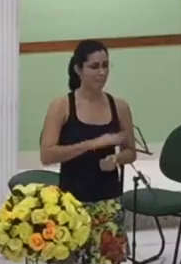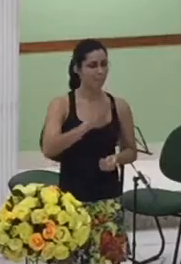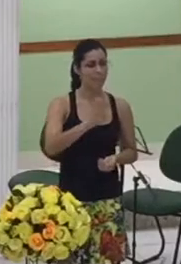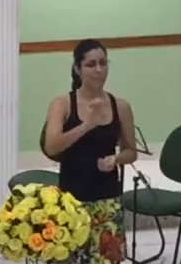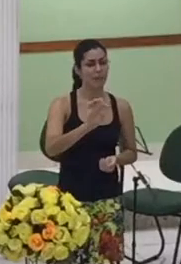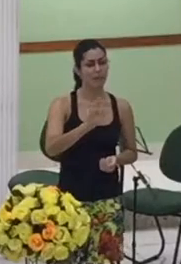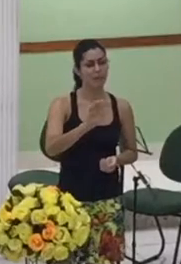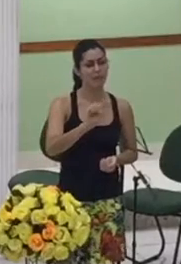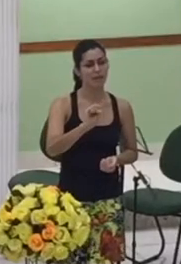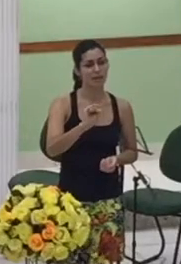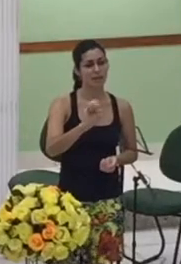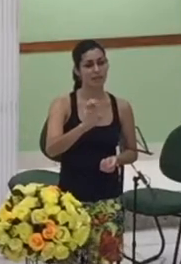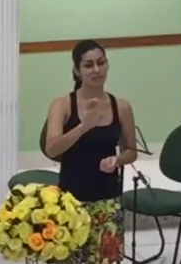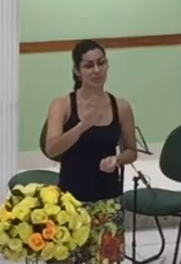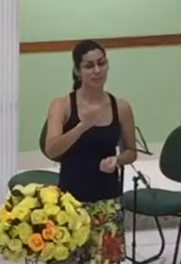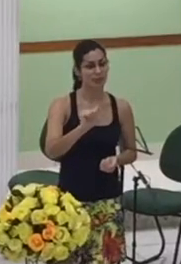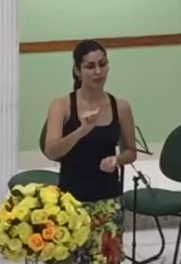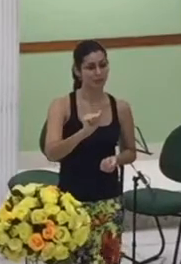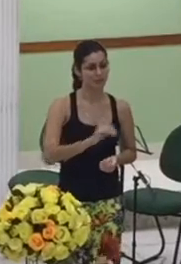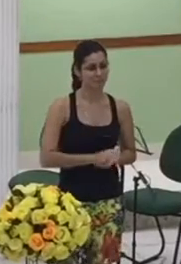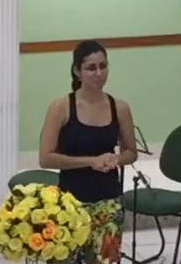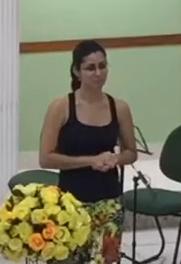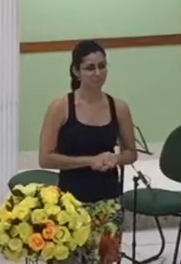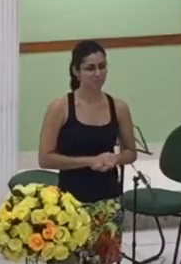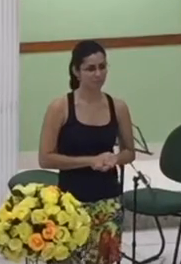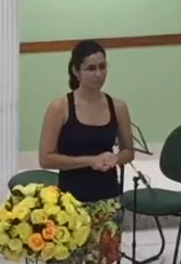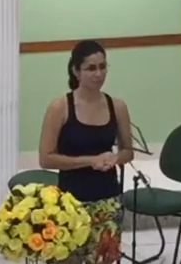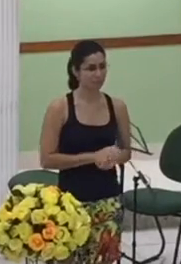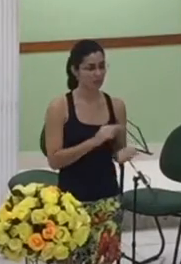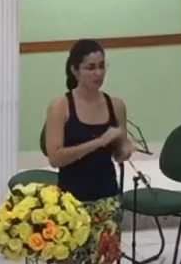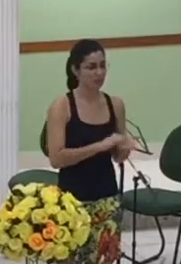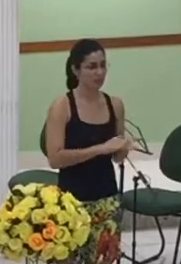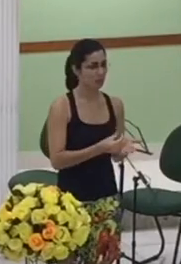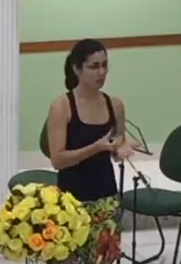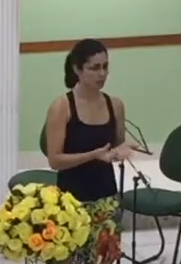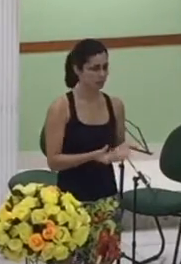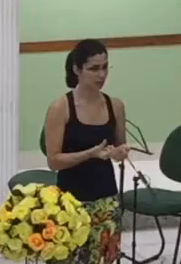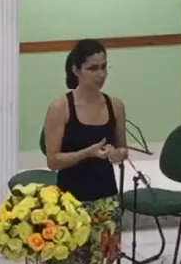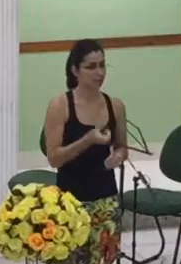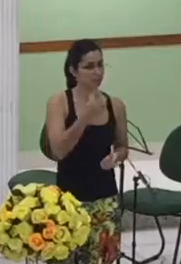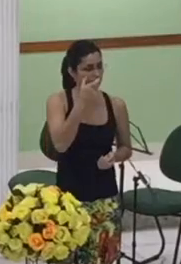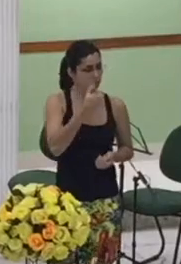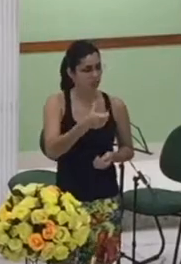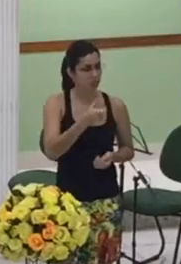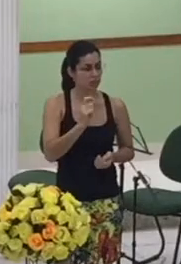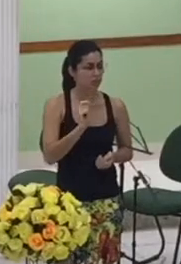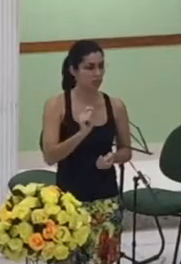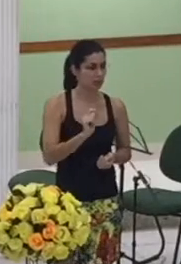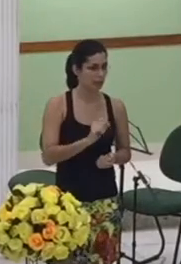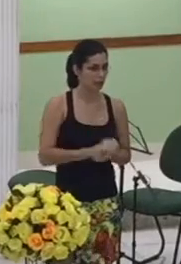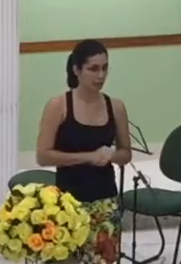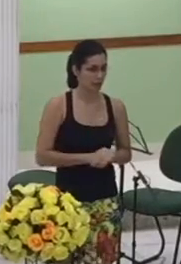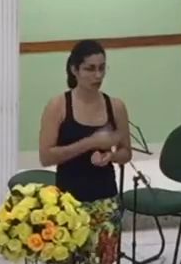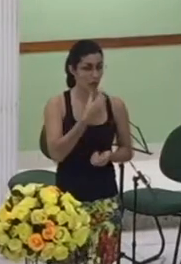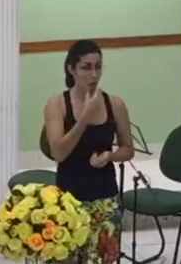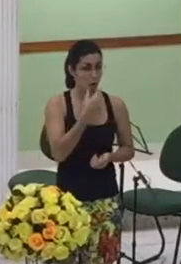mas o versículo 6 é interessante contar assim Gessé gerou o rei Davi